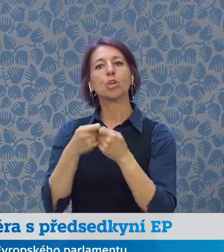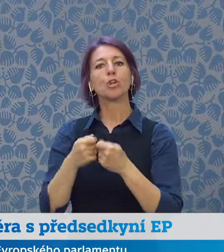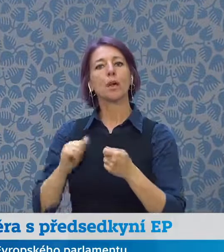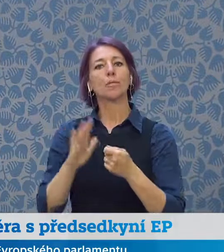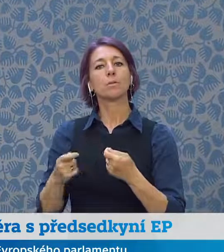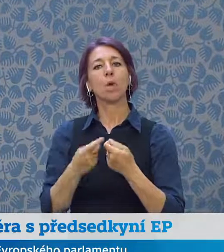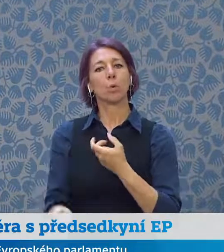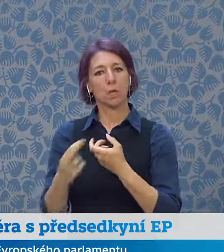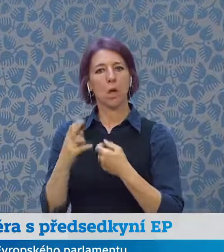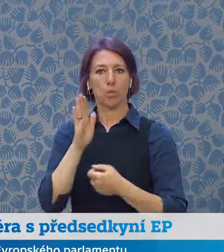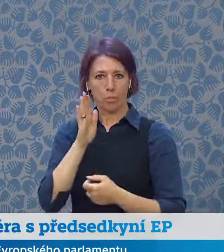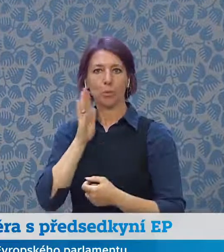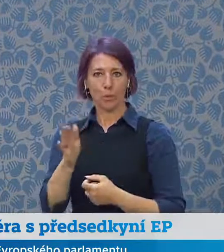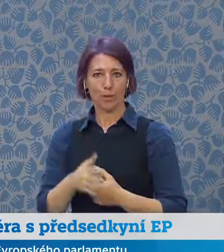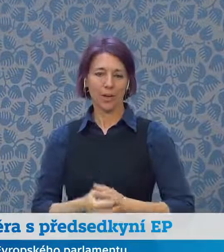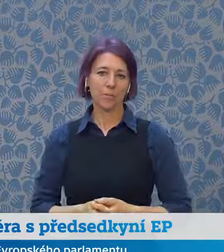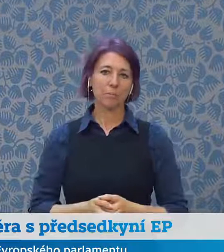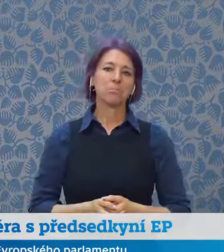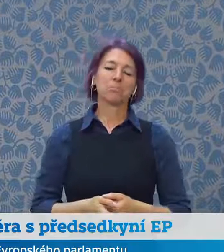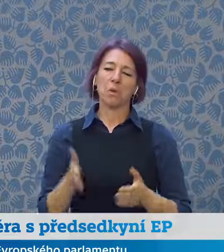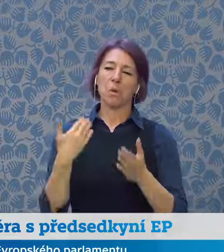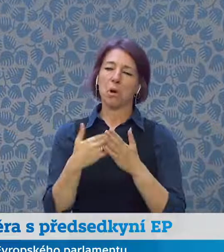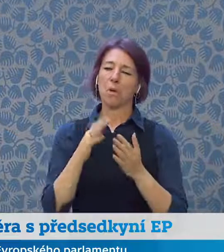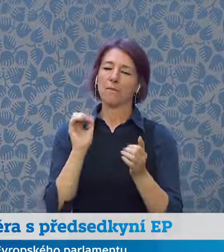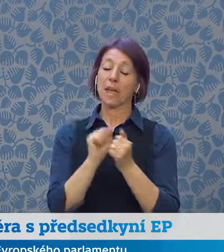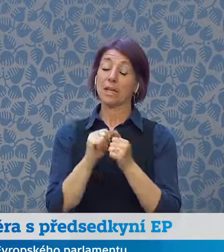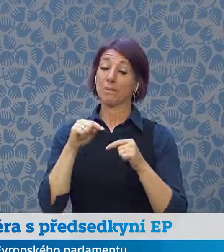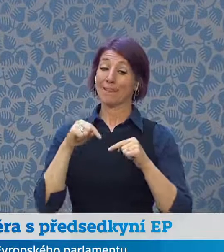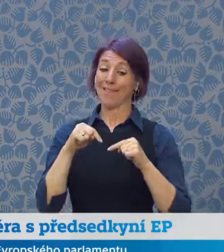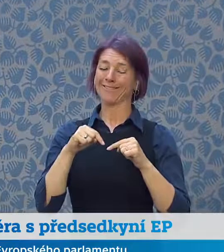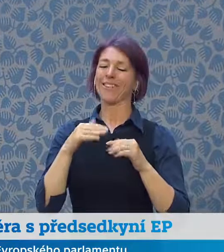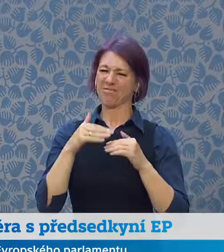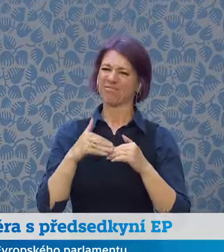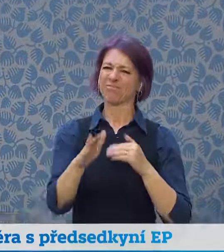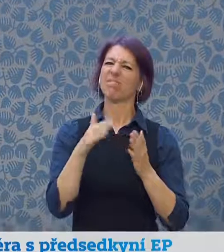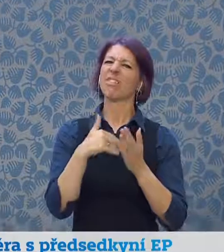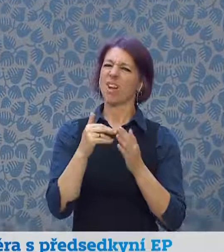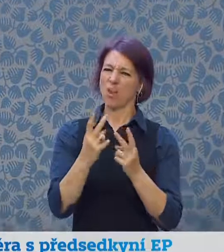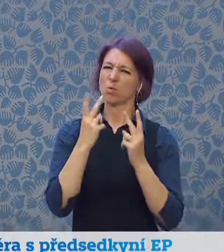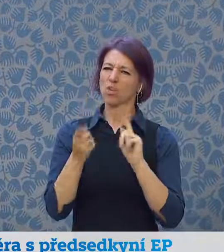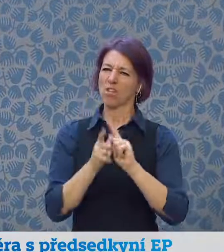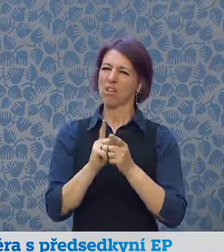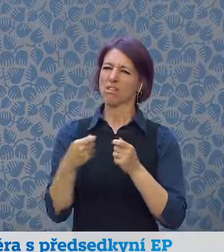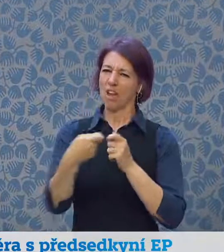proto to, co se děje teď v těchto a příštích dnech, to bude důležité a určitě to bude výsledek kolektivního úsilí.